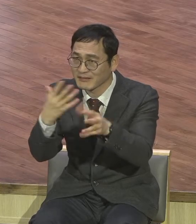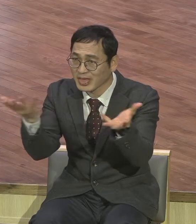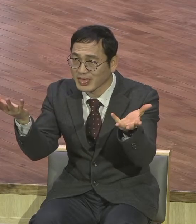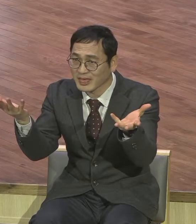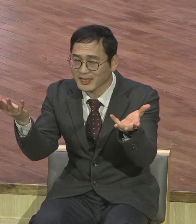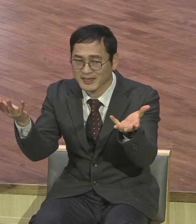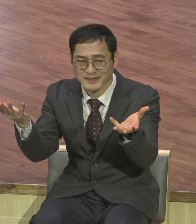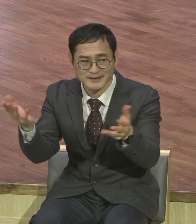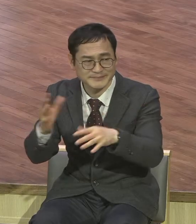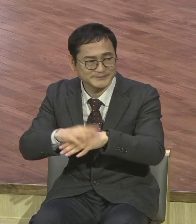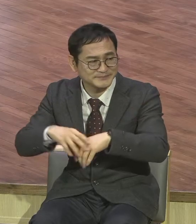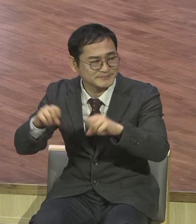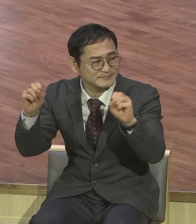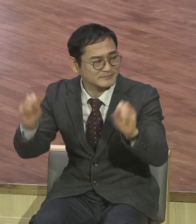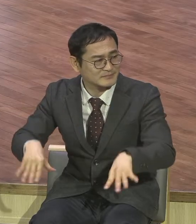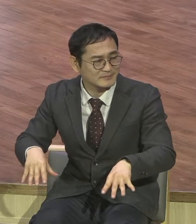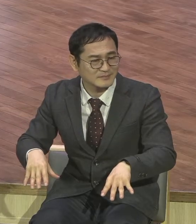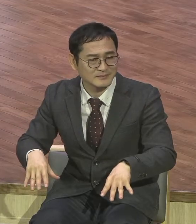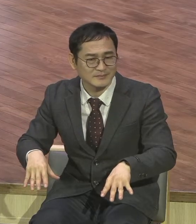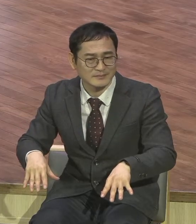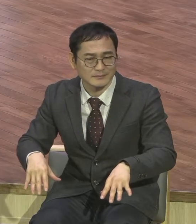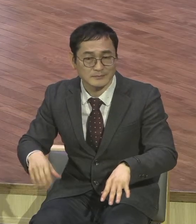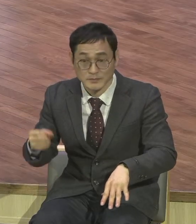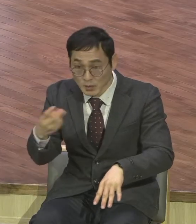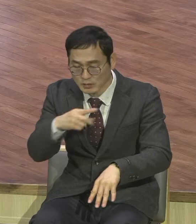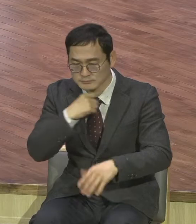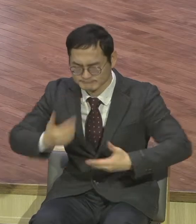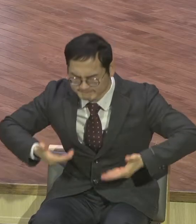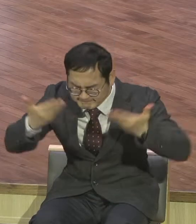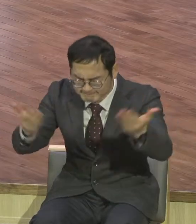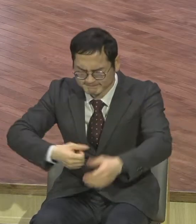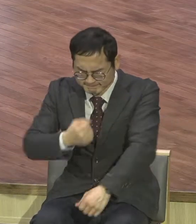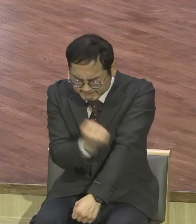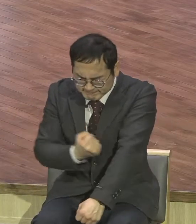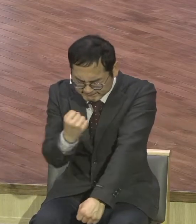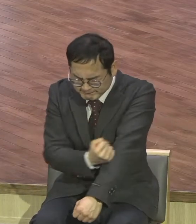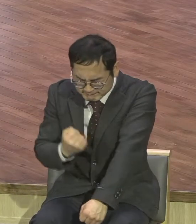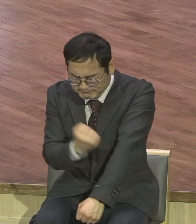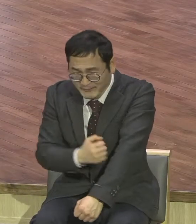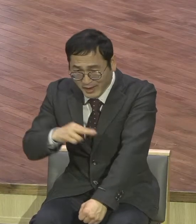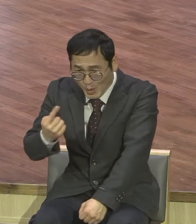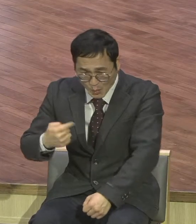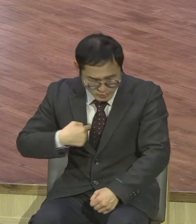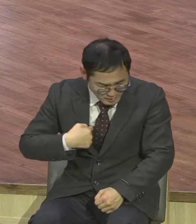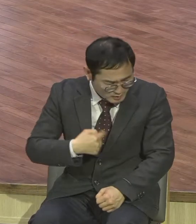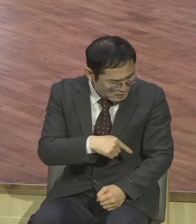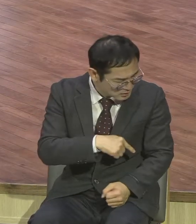내가 뭐 이렇게 헌신했는데 내 행편은 나아진 게 없네 해봤자 별 수 없네